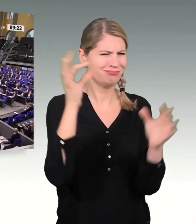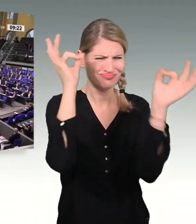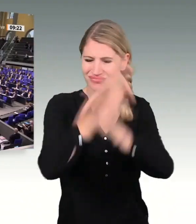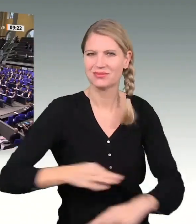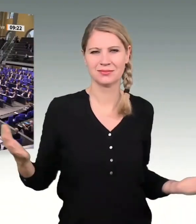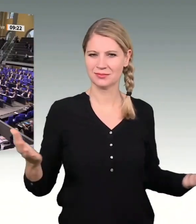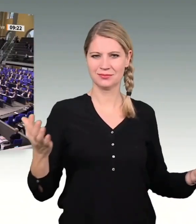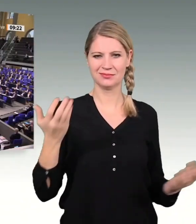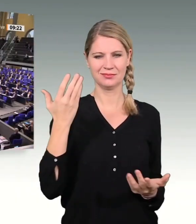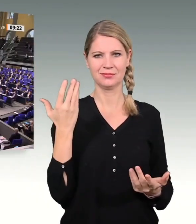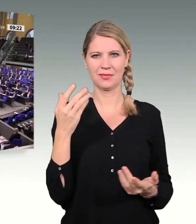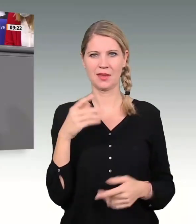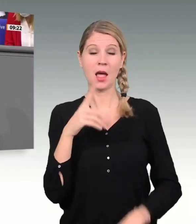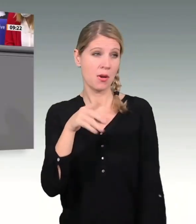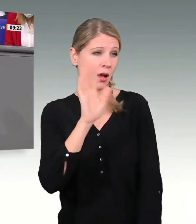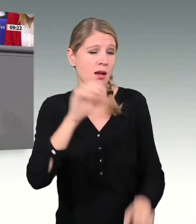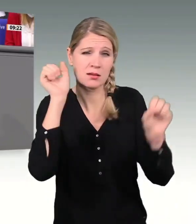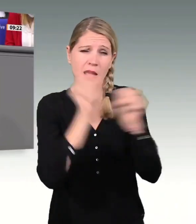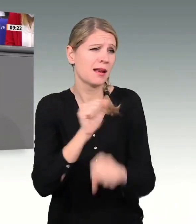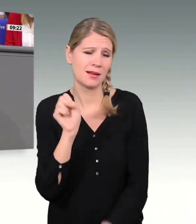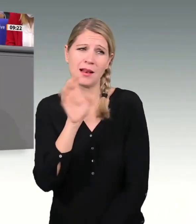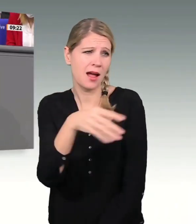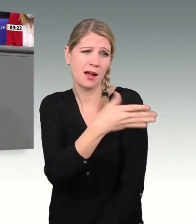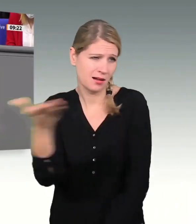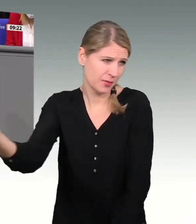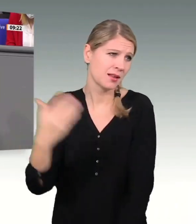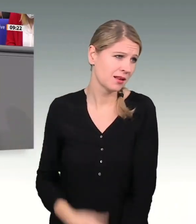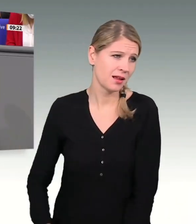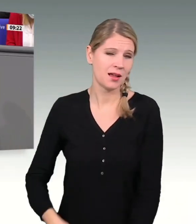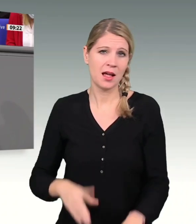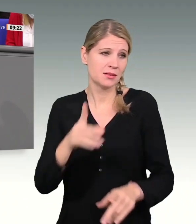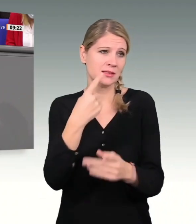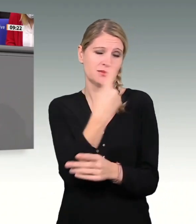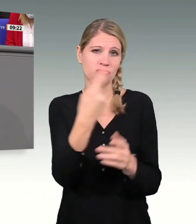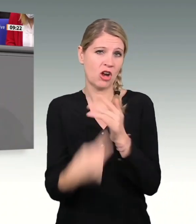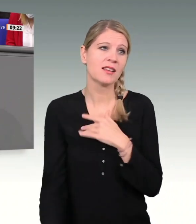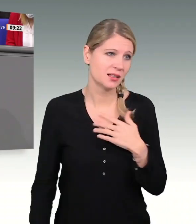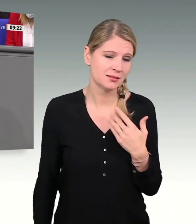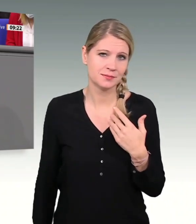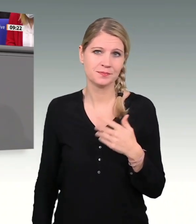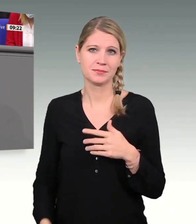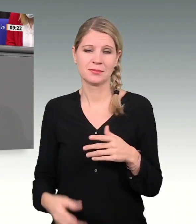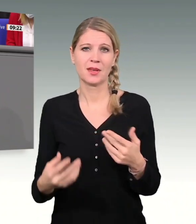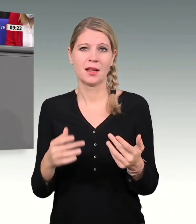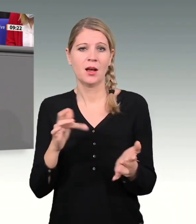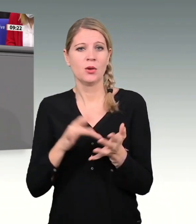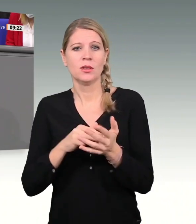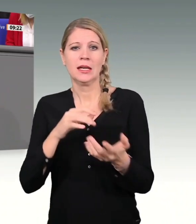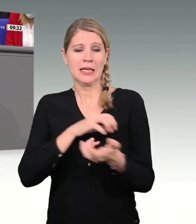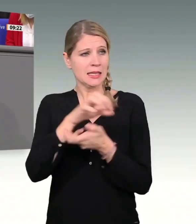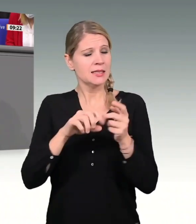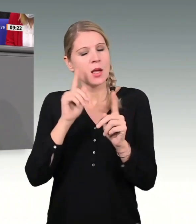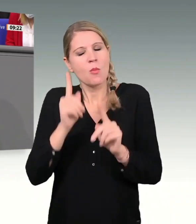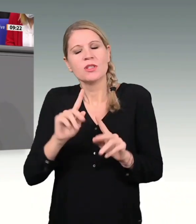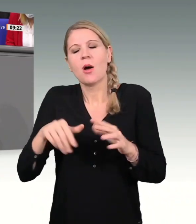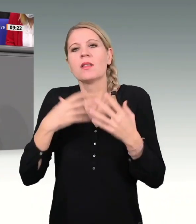Aber gehen Sie, Sie werden scheitern. Zum einen, weil wir der festen Überzeugung sind, man muss eine Krise auch nachhaltig